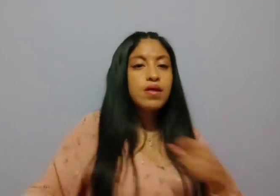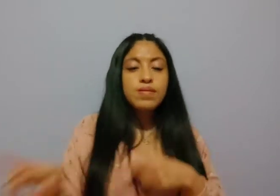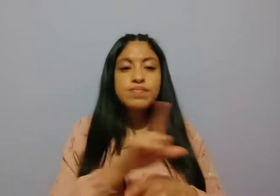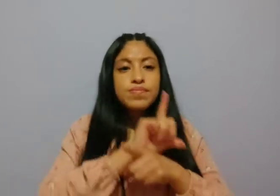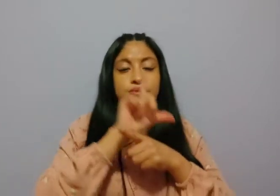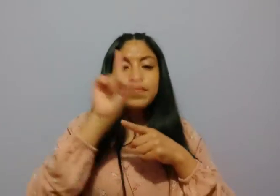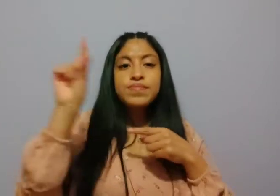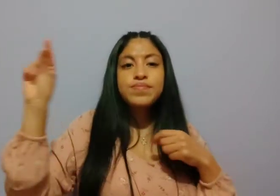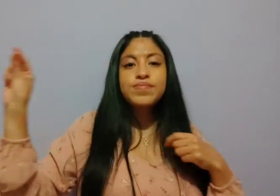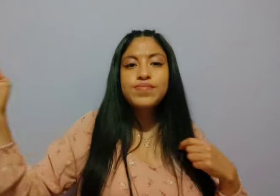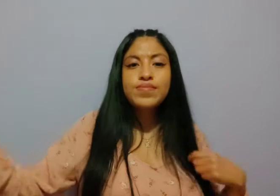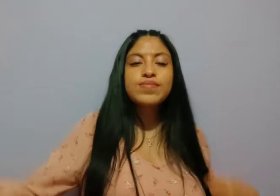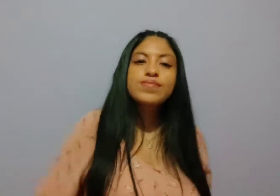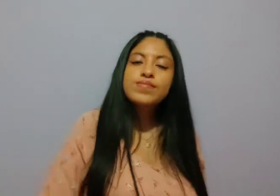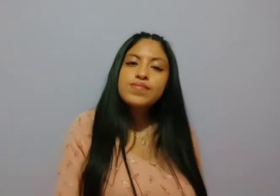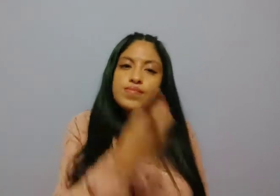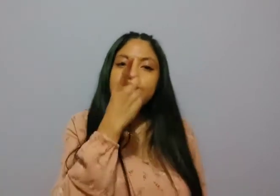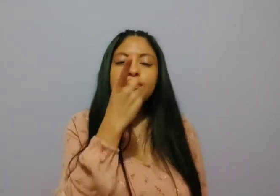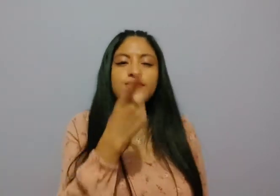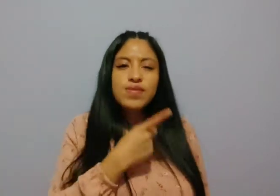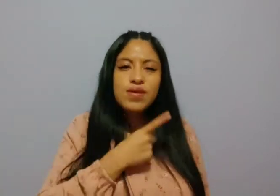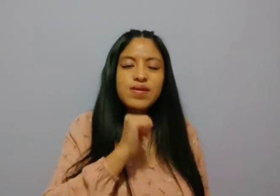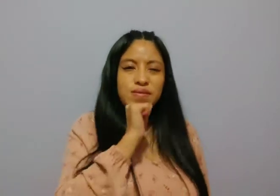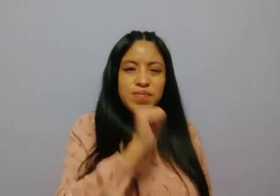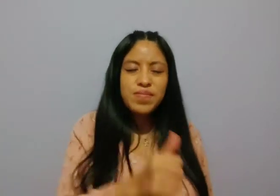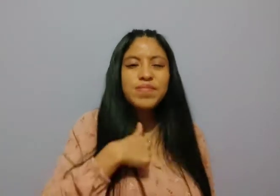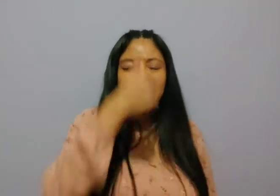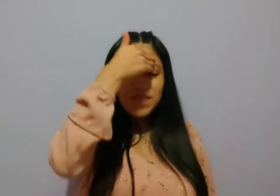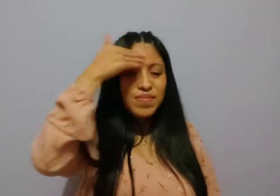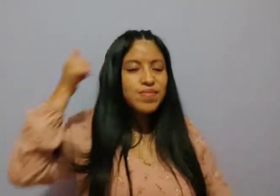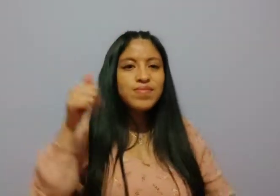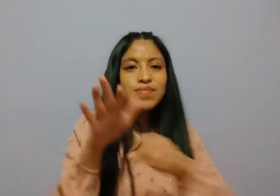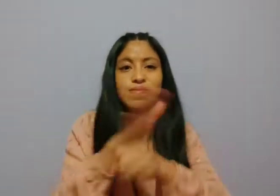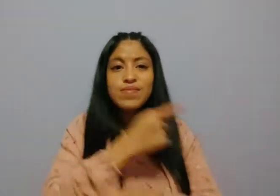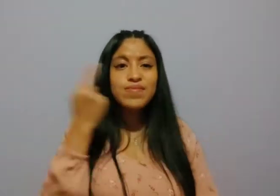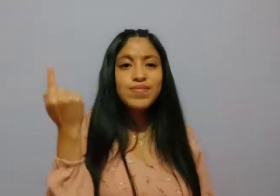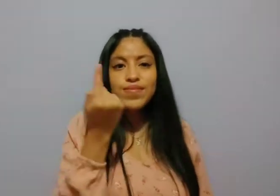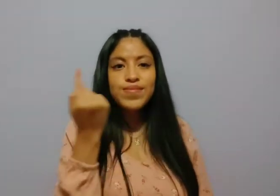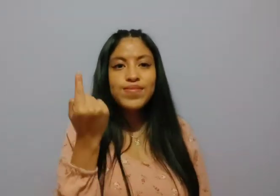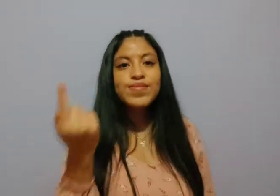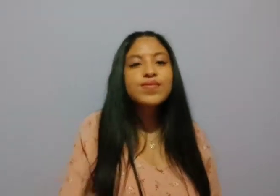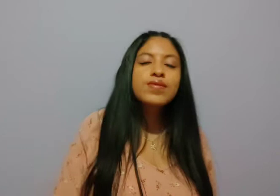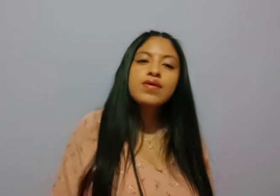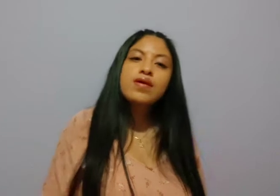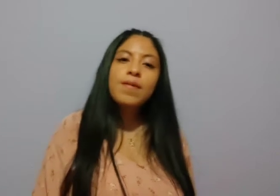Y te vas sin decirme nada, sin saber un por qué